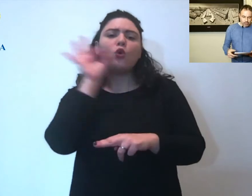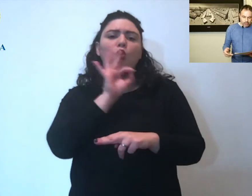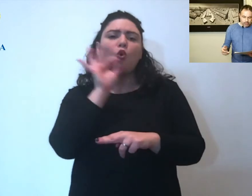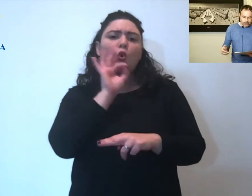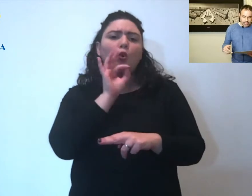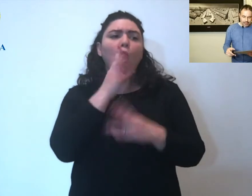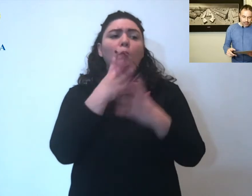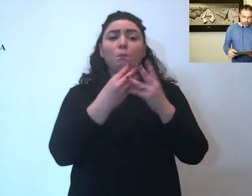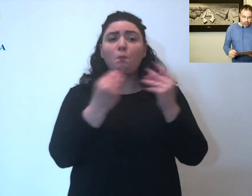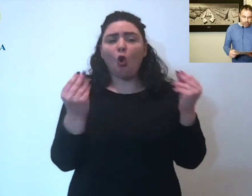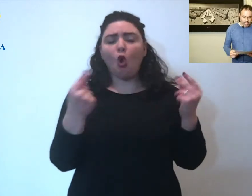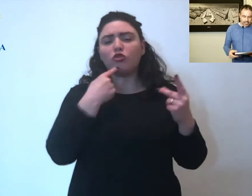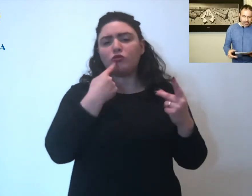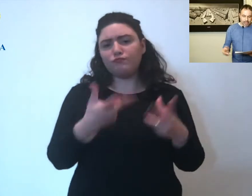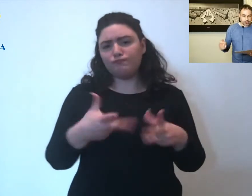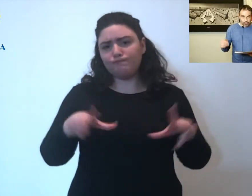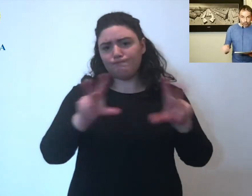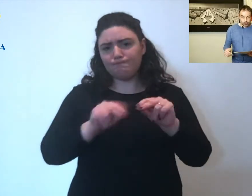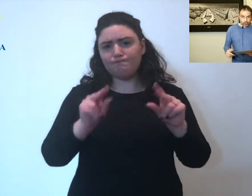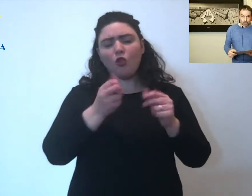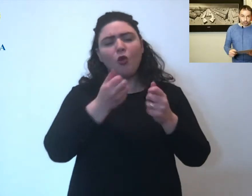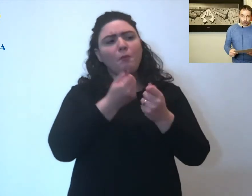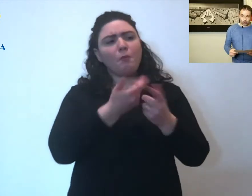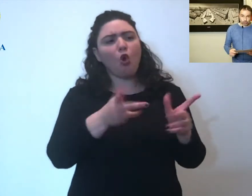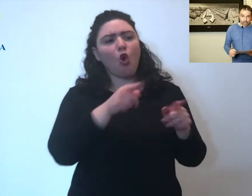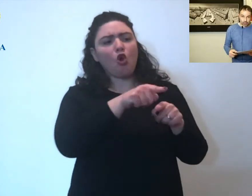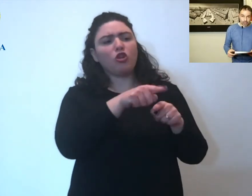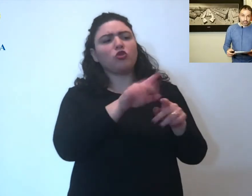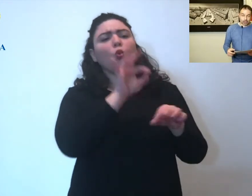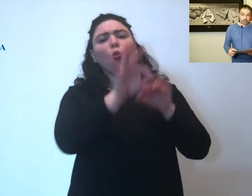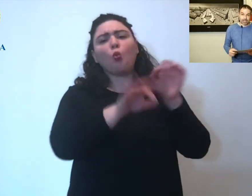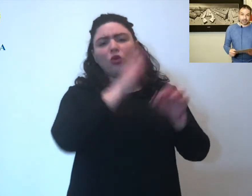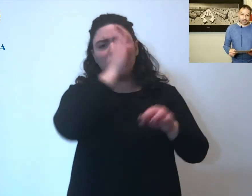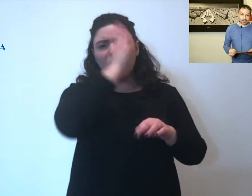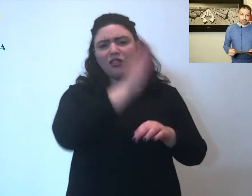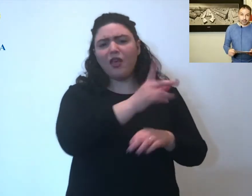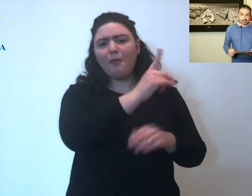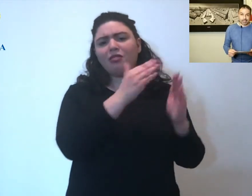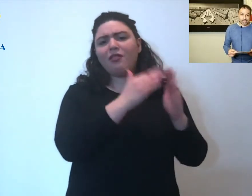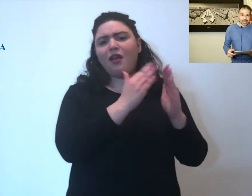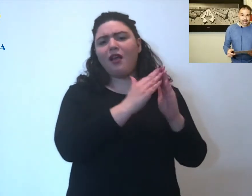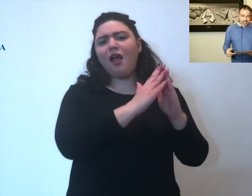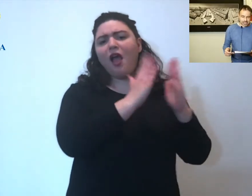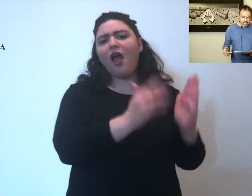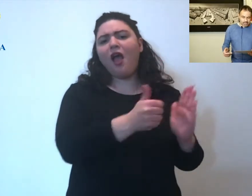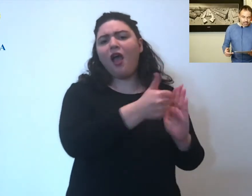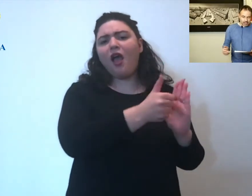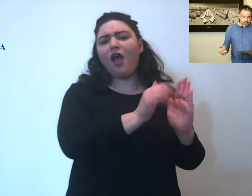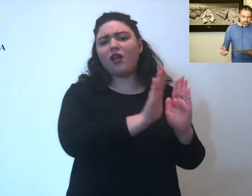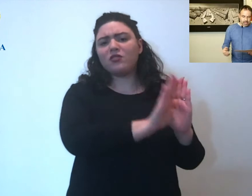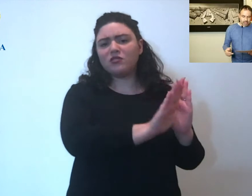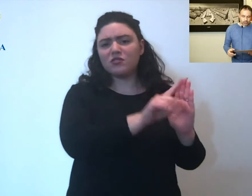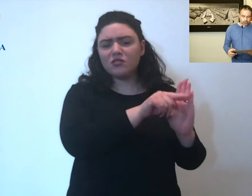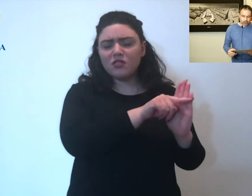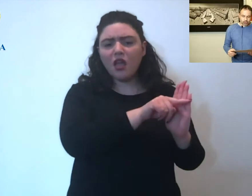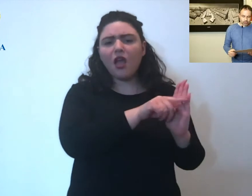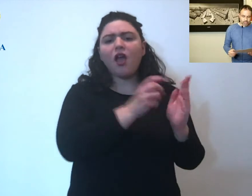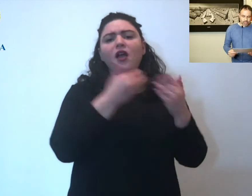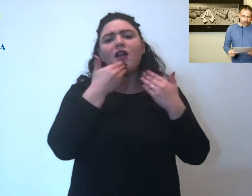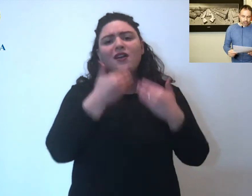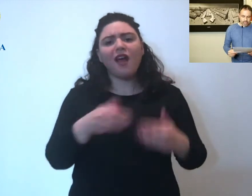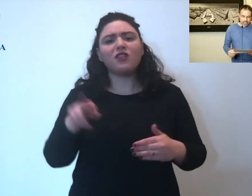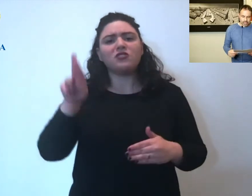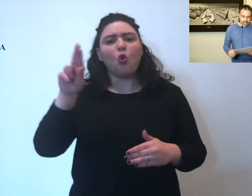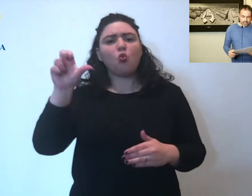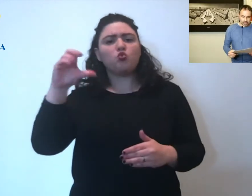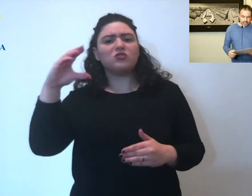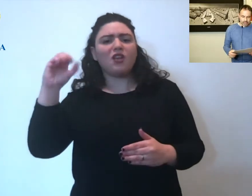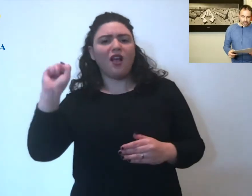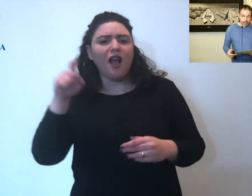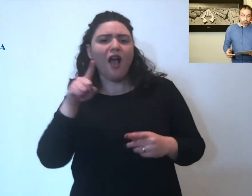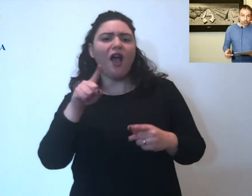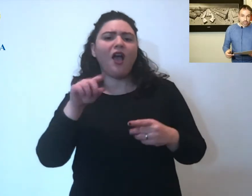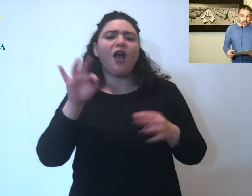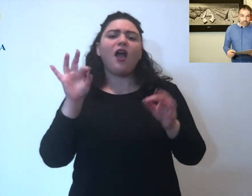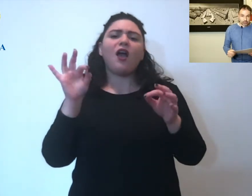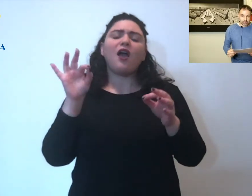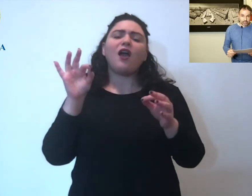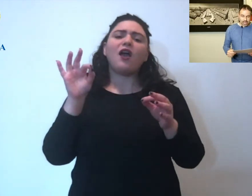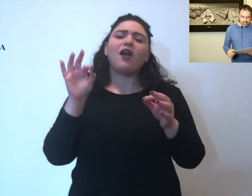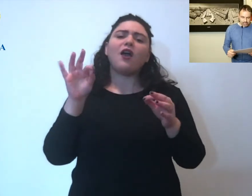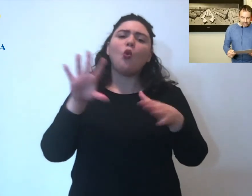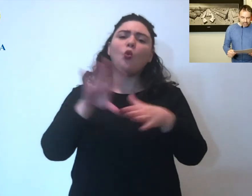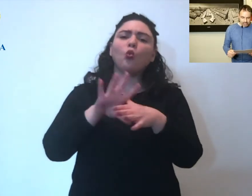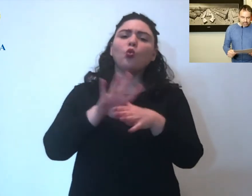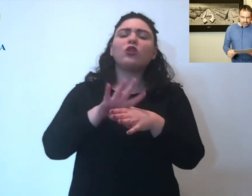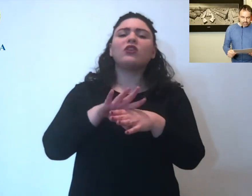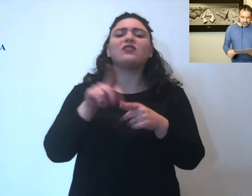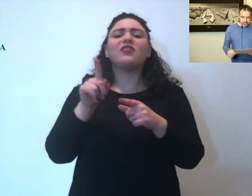tanti sono anche tutte le volte curati direttamente a casa, tra l'altro con l'ausilio delle USCA,